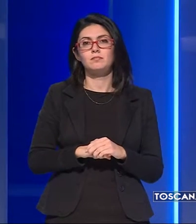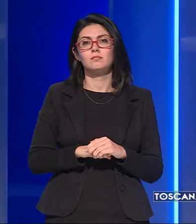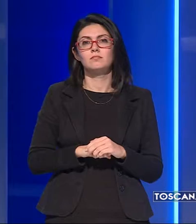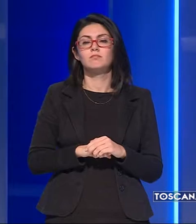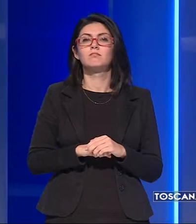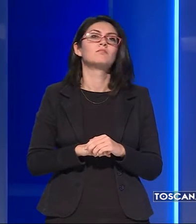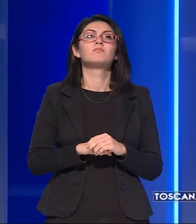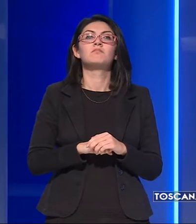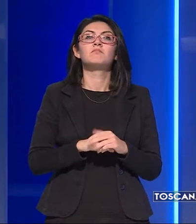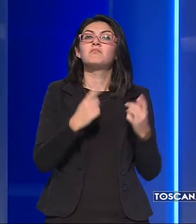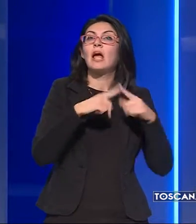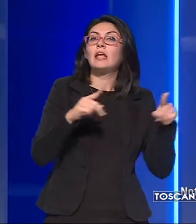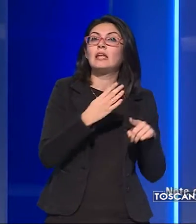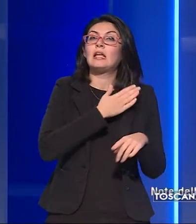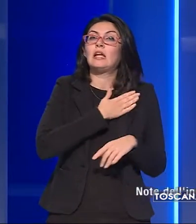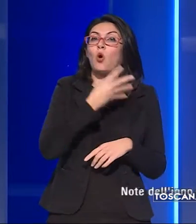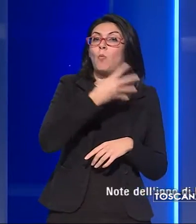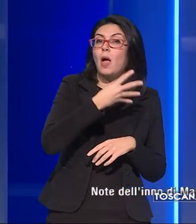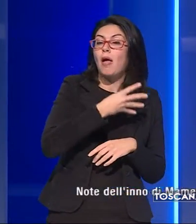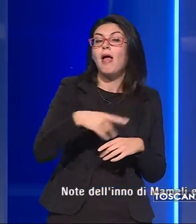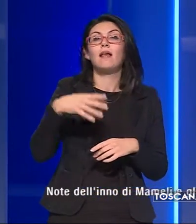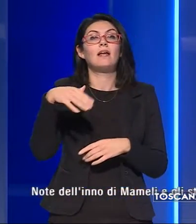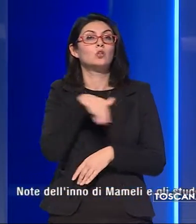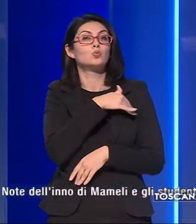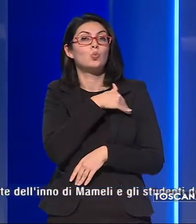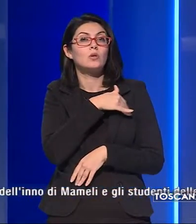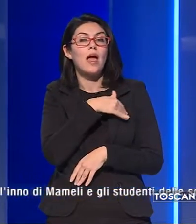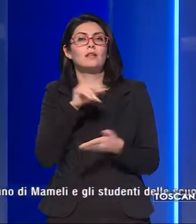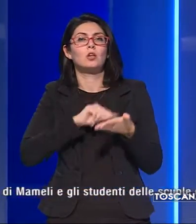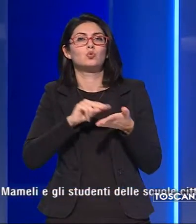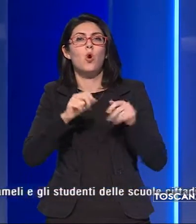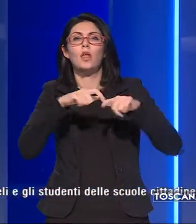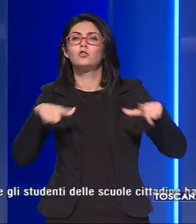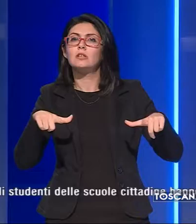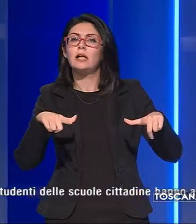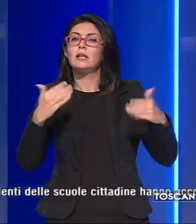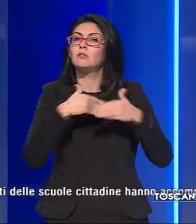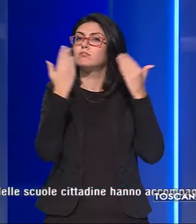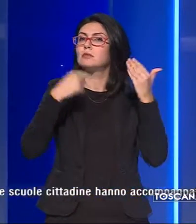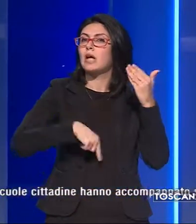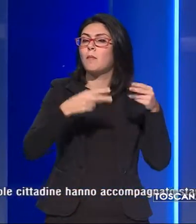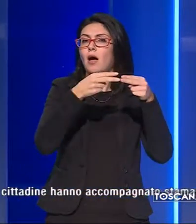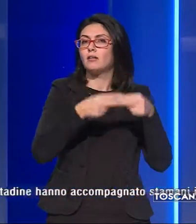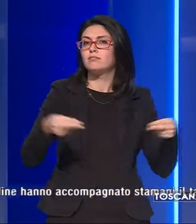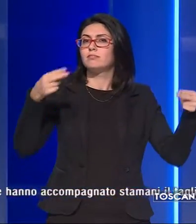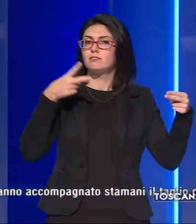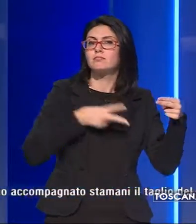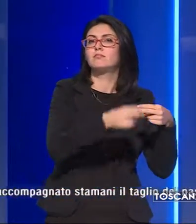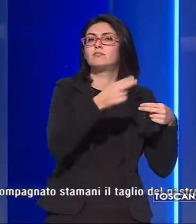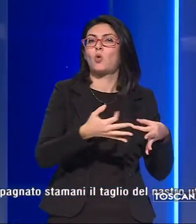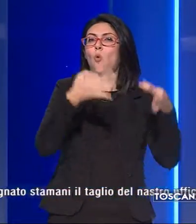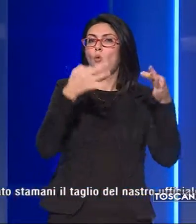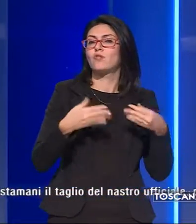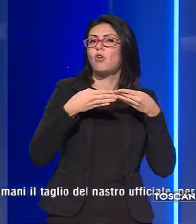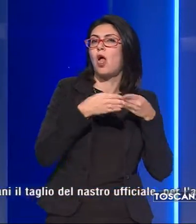Note dell'inno di Mameli e gli studenti delle scuole cittadine hanno accompagnato stamani il taglio del nastro ufficiale per l